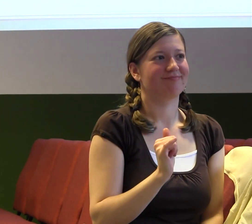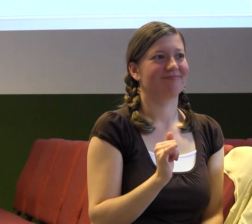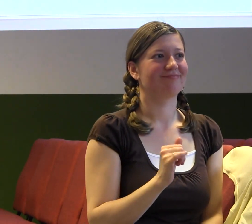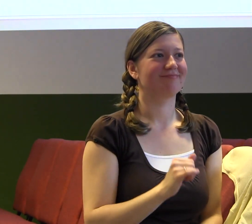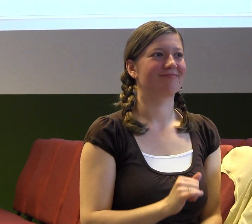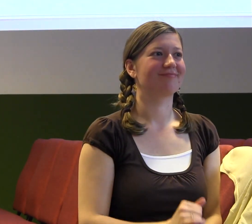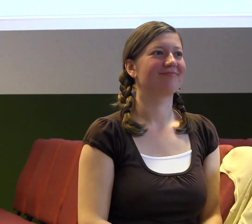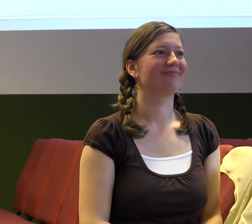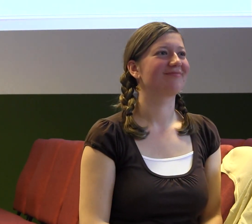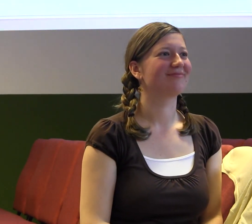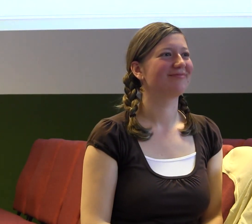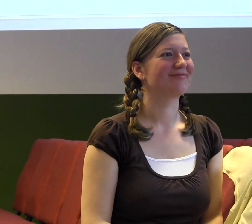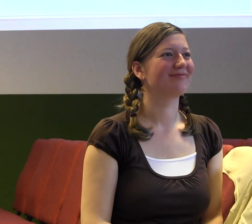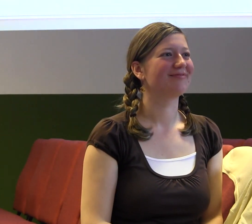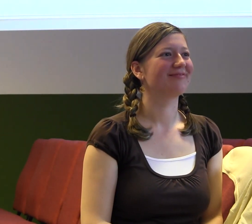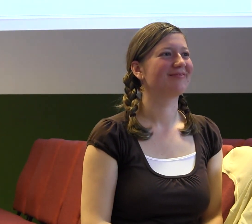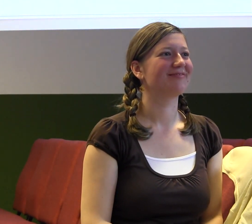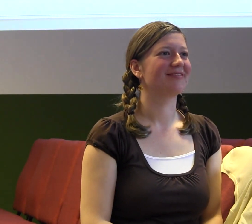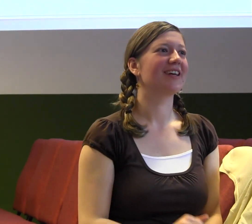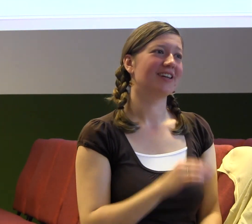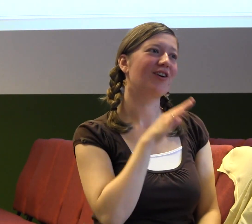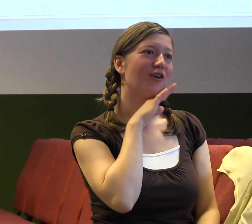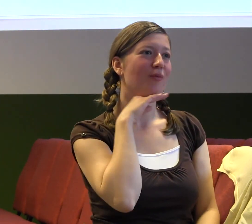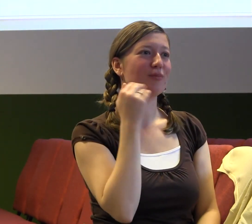Tak a to je ode mě všechno. Moc zkrát děkuji za pozornost.